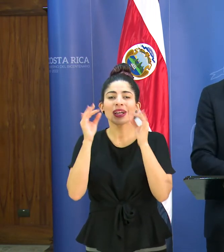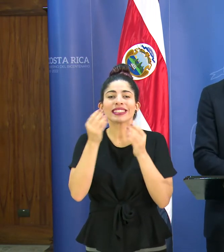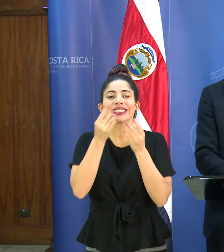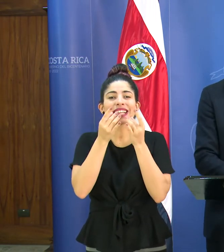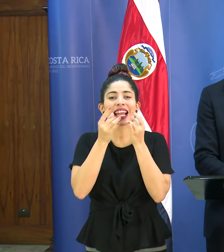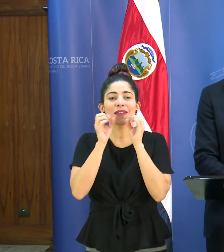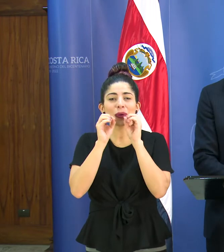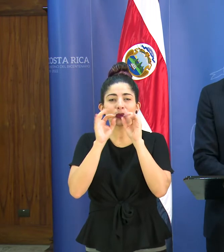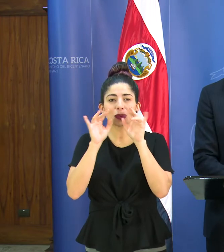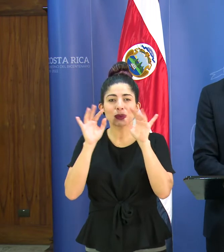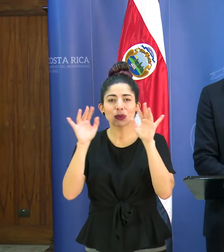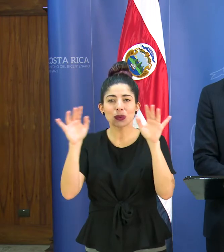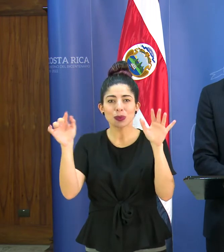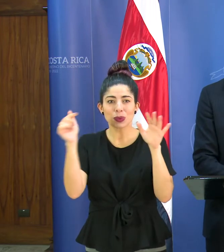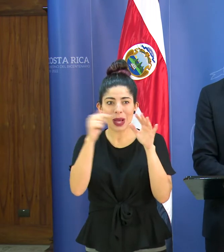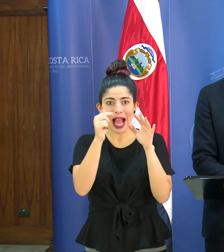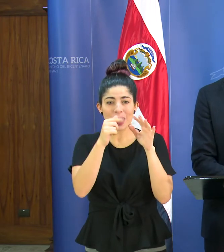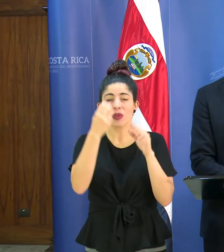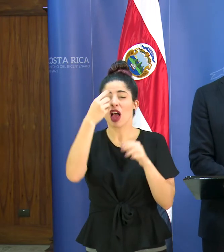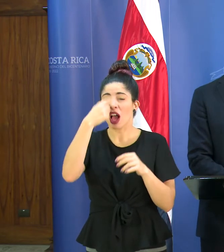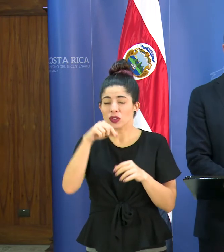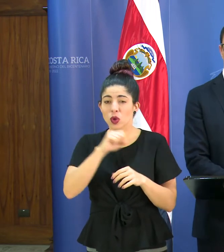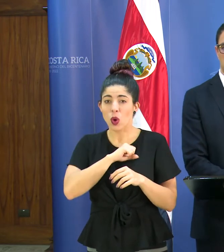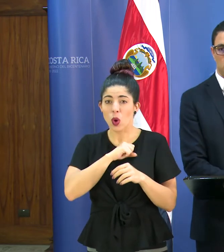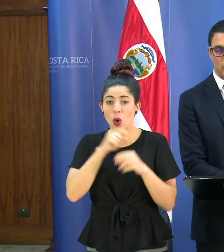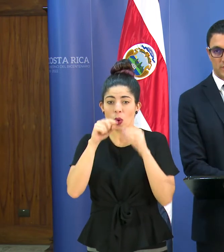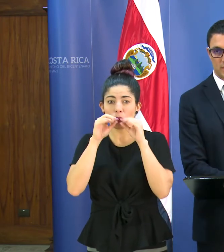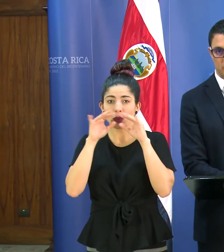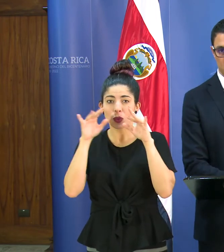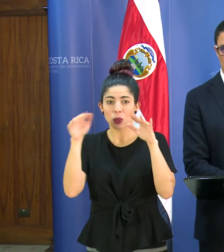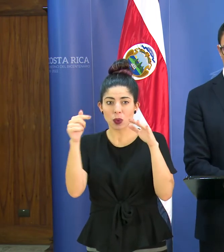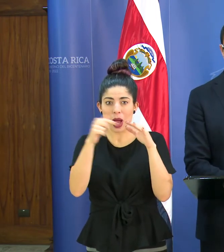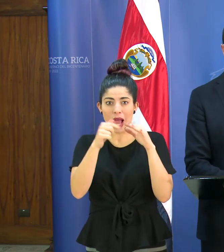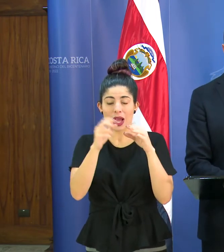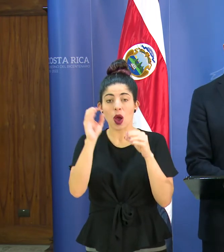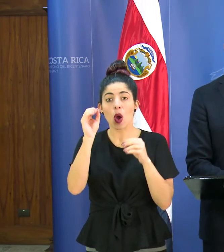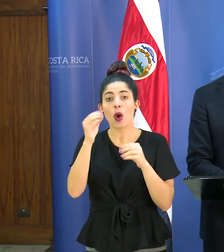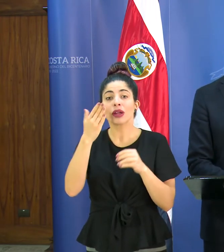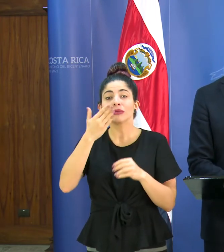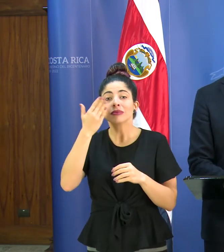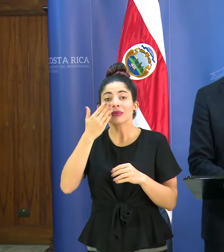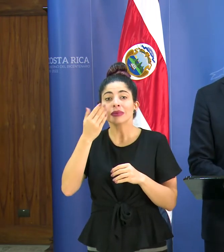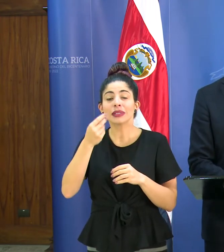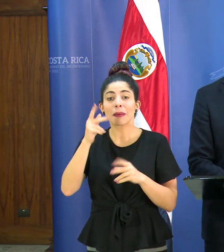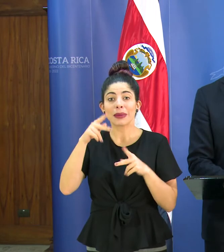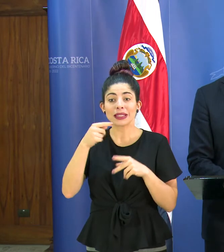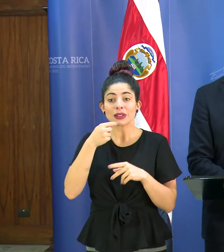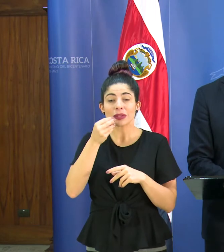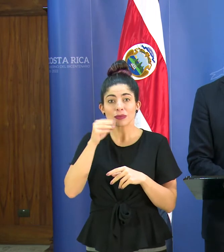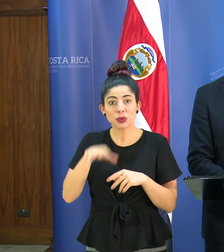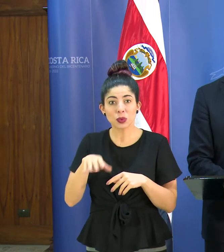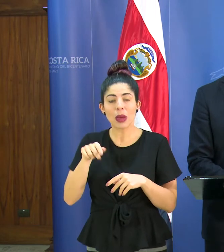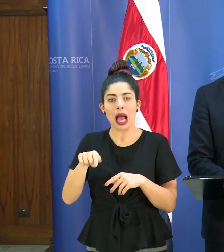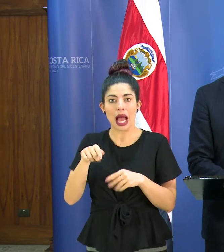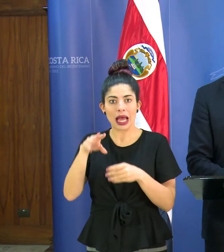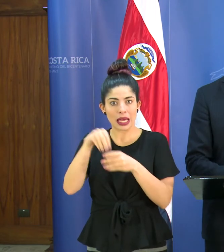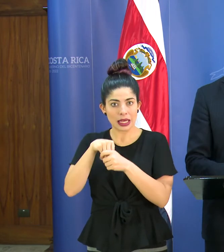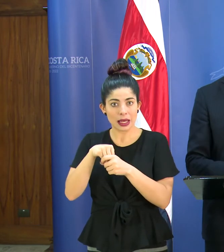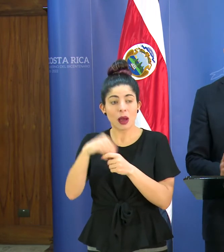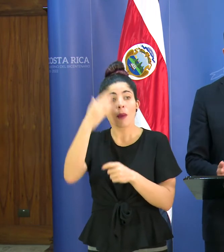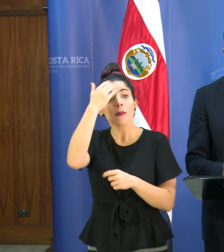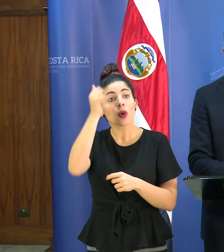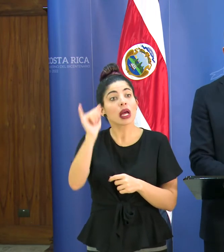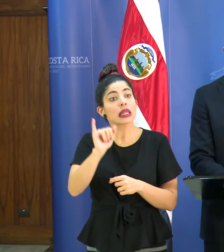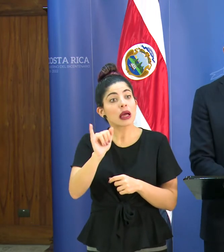de saliva que va en los estornudos y en la tos, o en secreciones directas respiratorias de las personas. Y porque